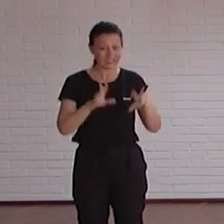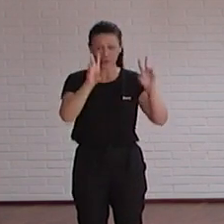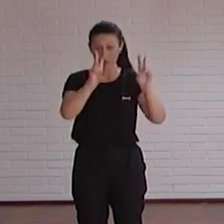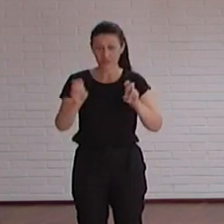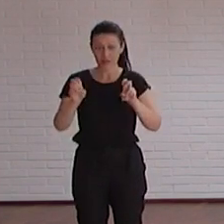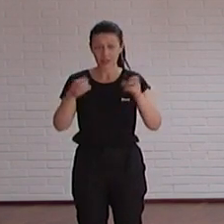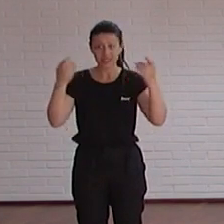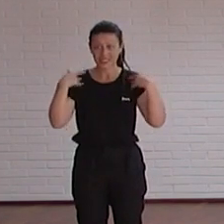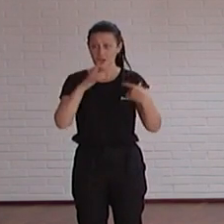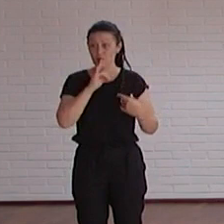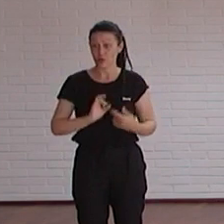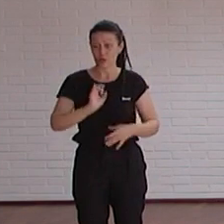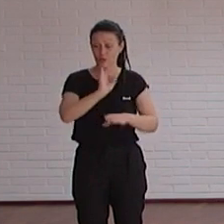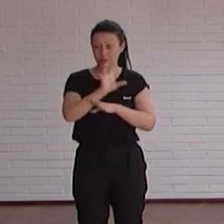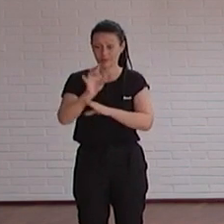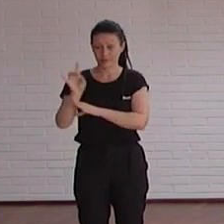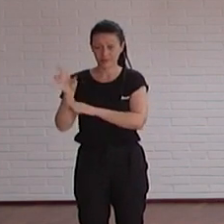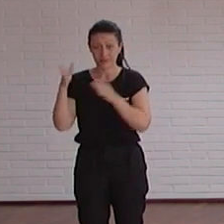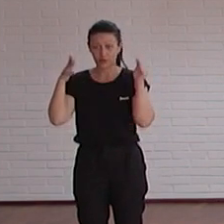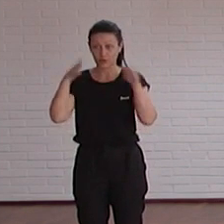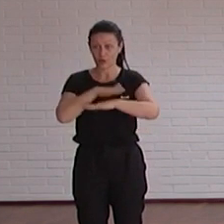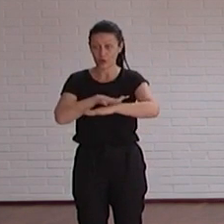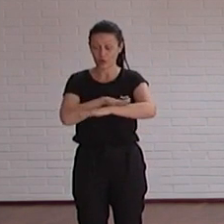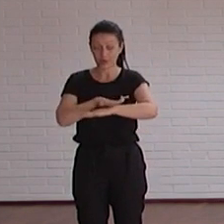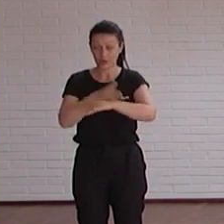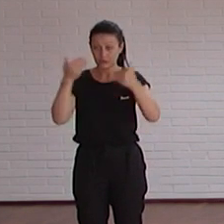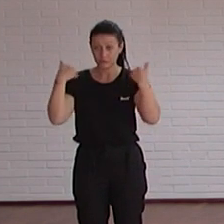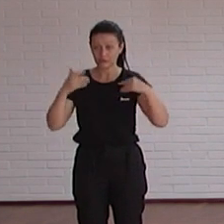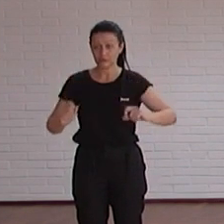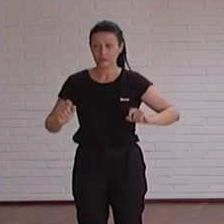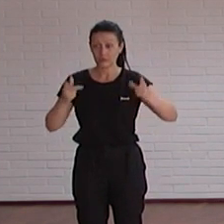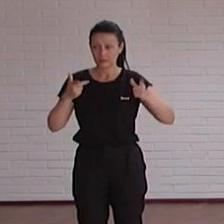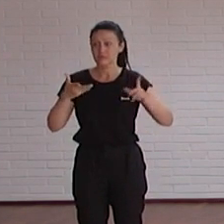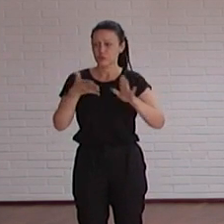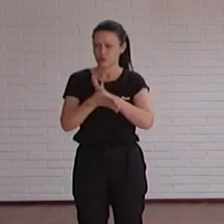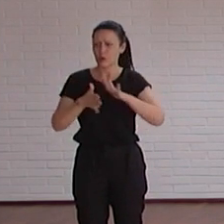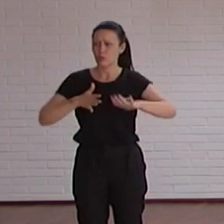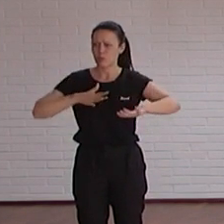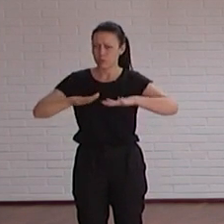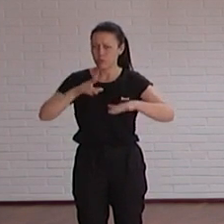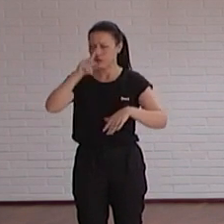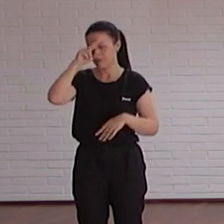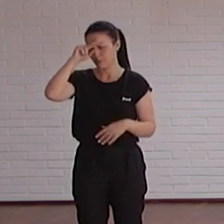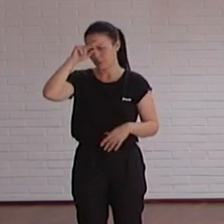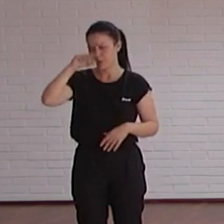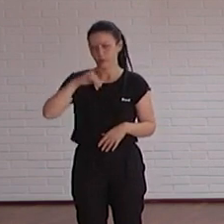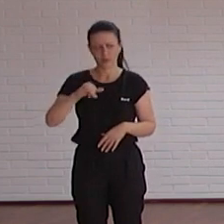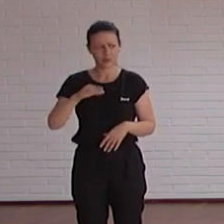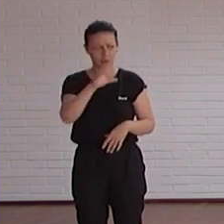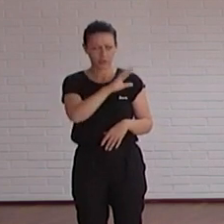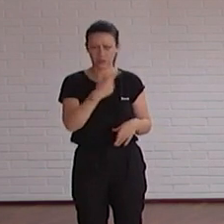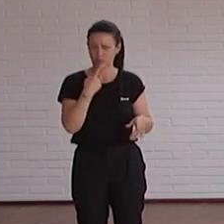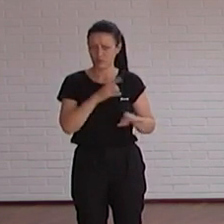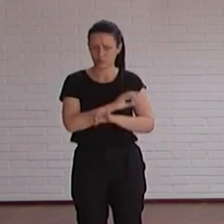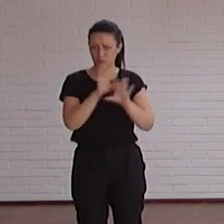que como se ha llegado correos ha salido en Consejo de Gobierno ha habido allí bastante movimiento y bastante preocupación pero Cristina lo ha dejado muy